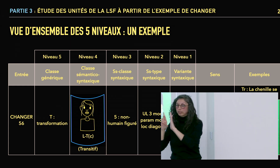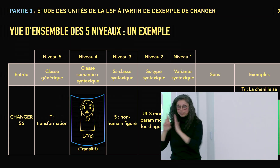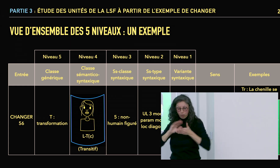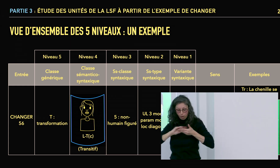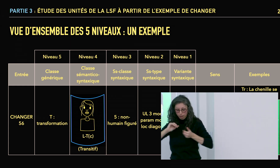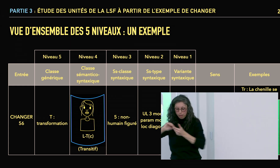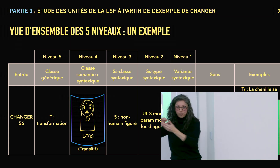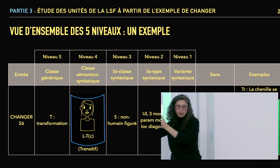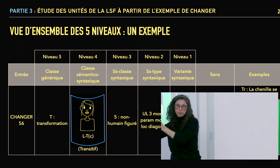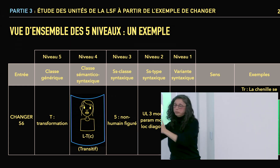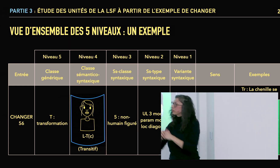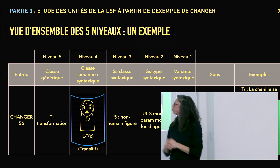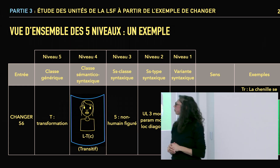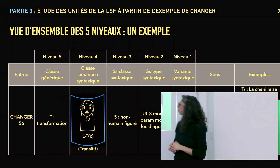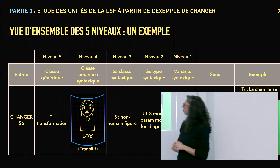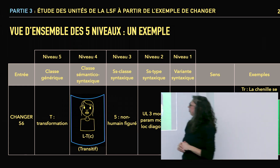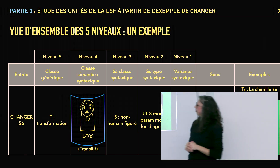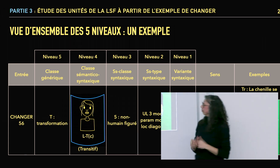la chenille, la transformation, puis le papillon.